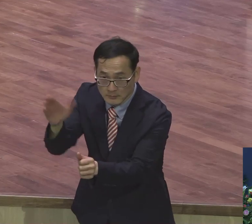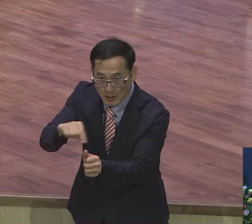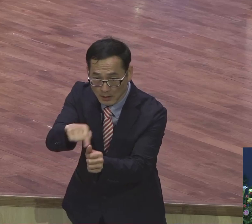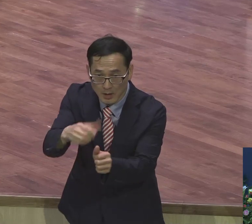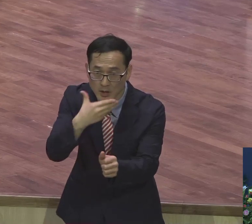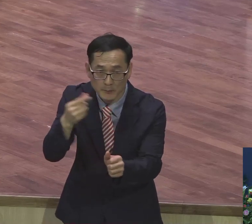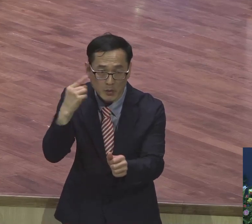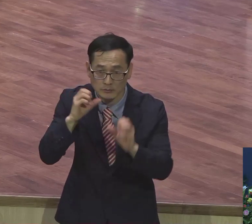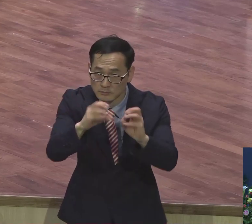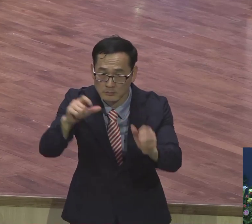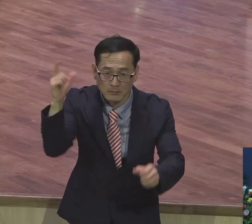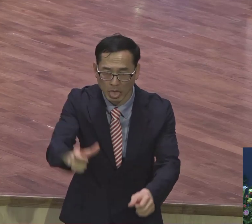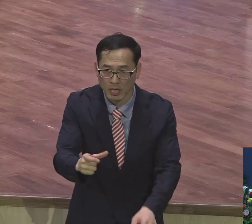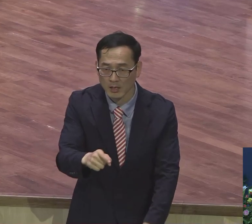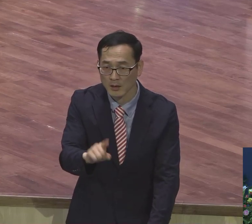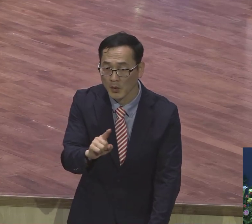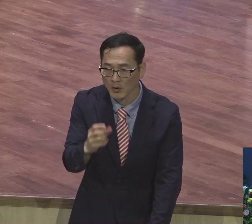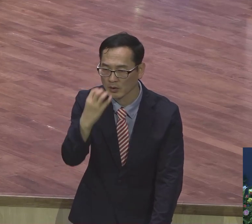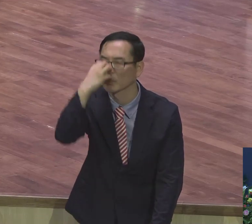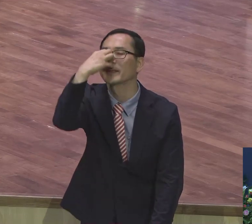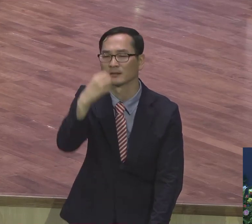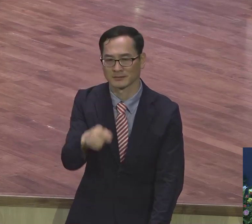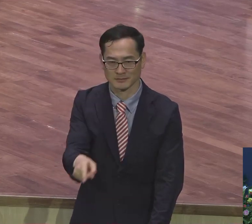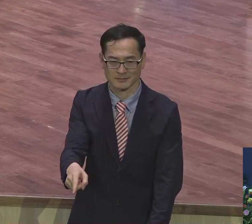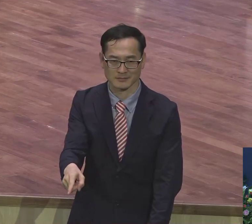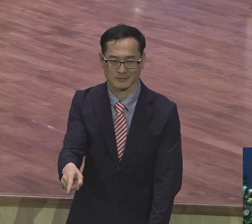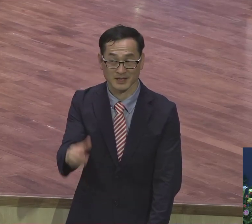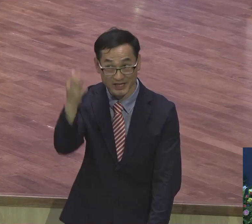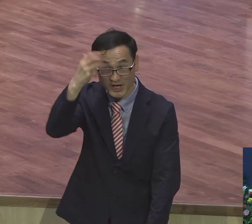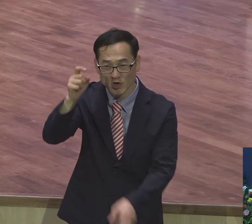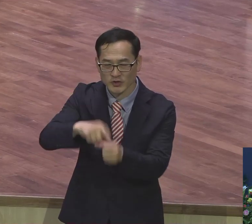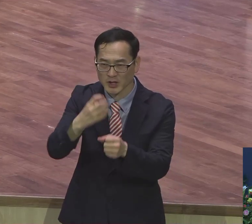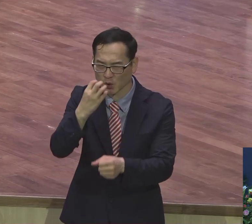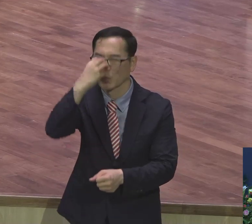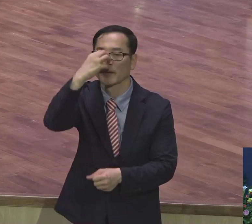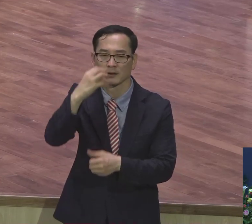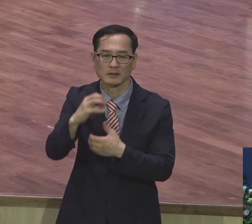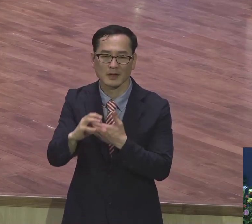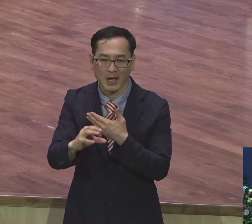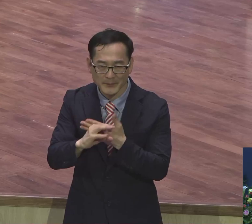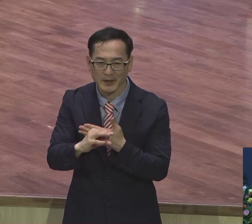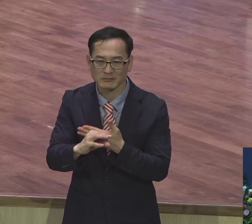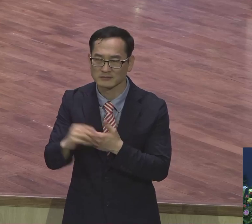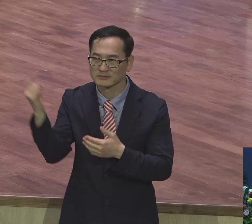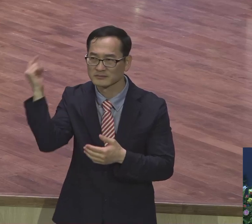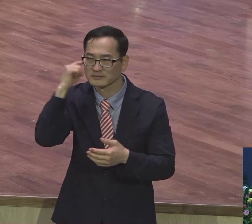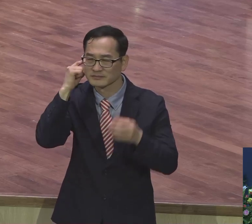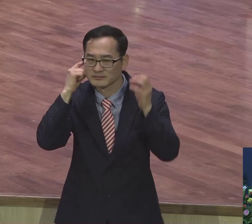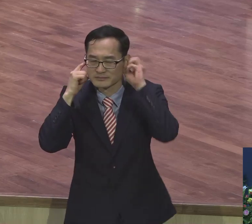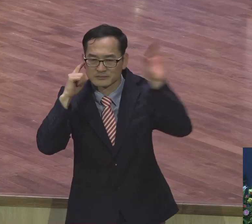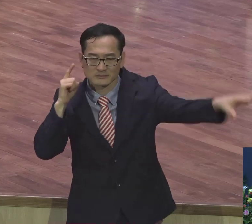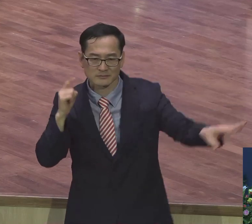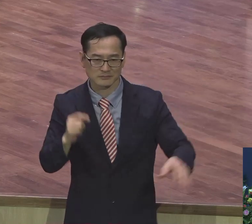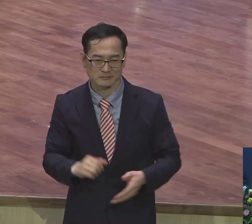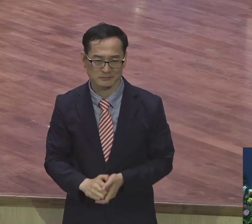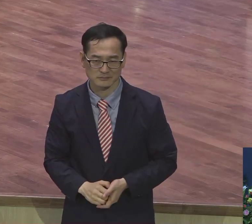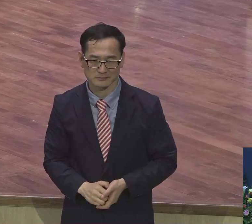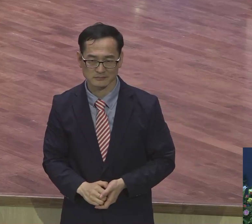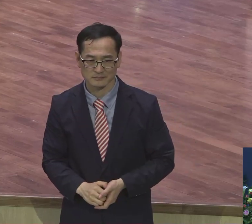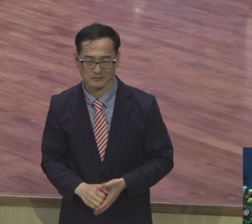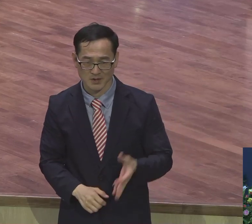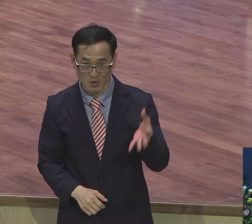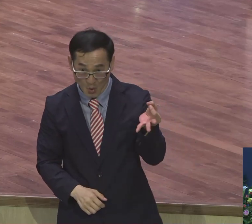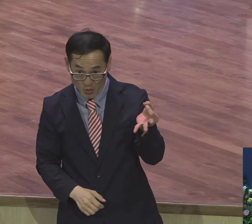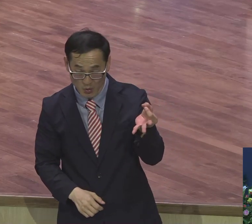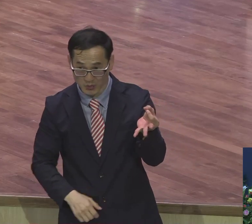교만해서 그래요. 영적 교만은 세상이 말하는 지식이 많아서 돈이 많아서